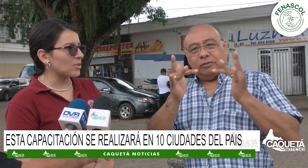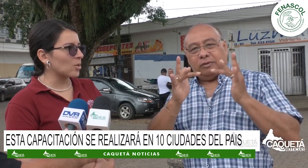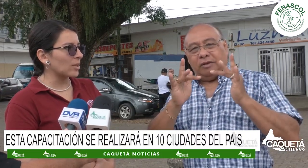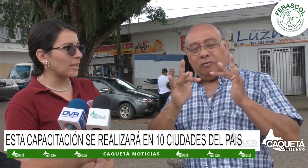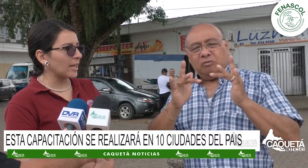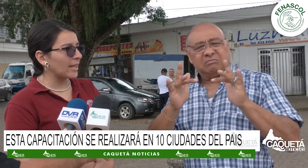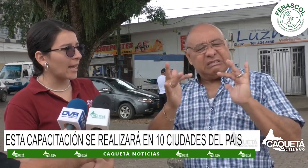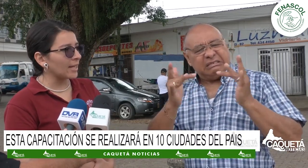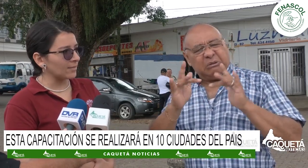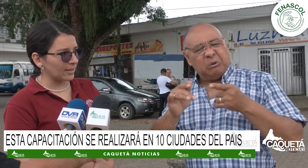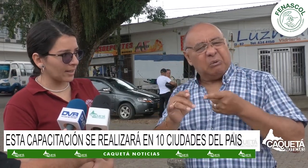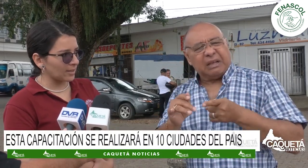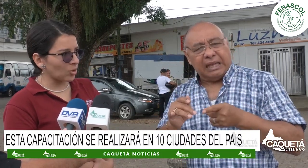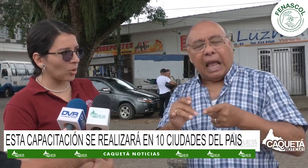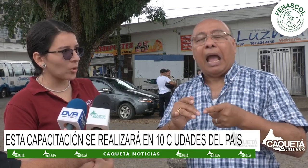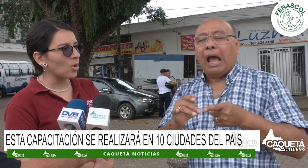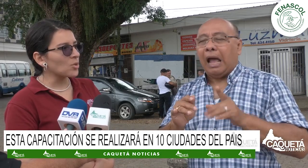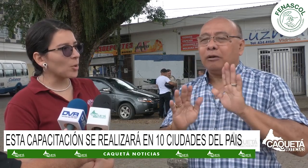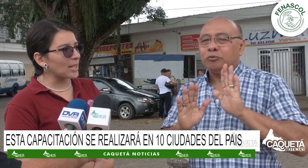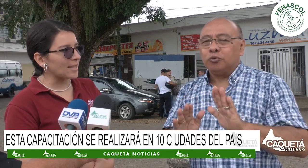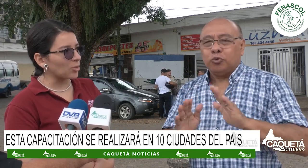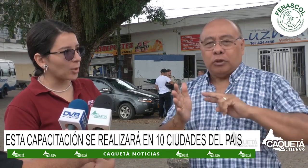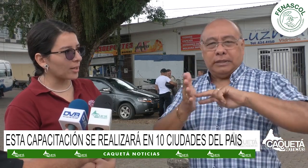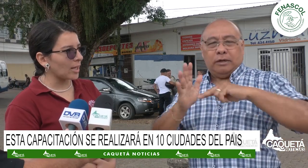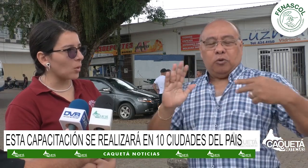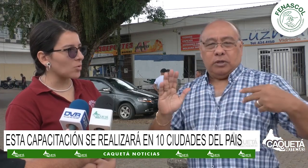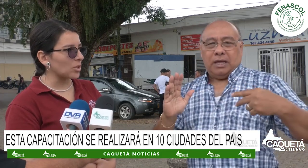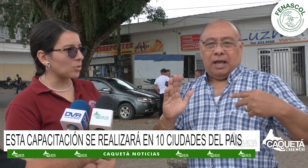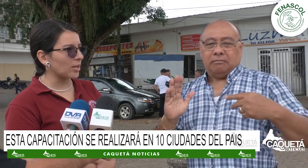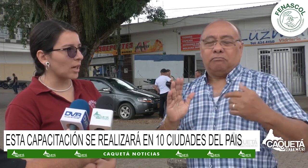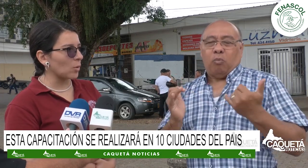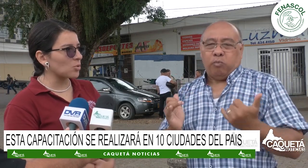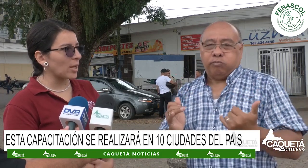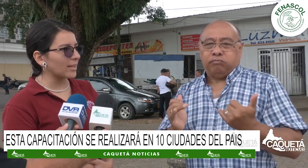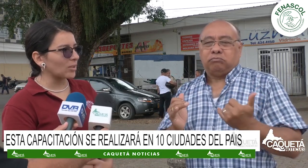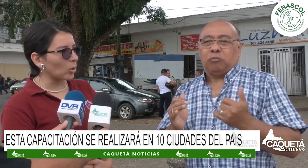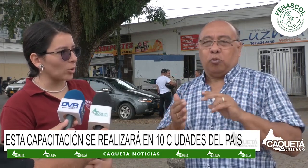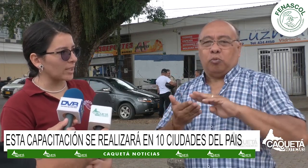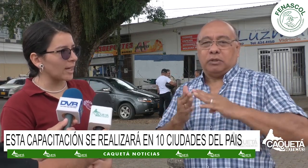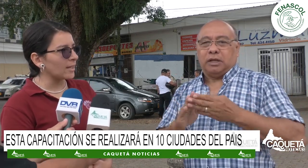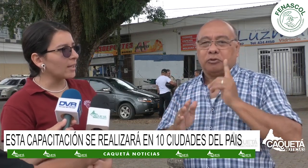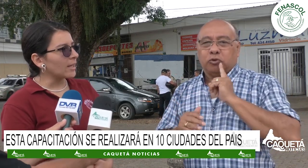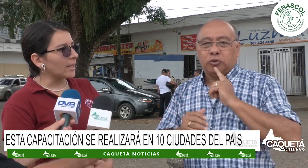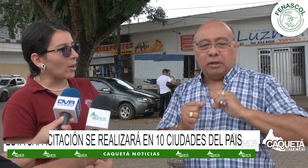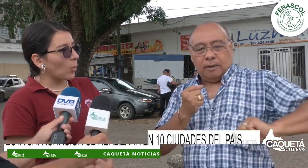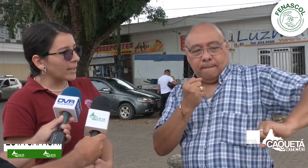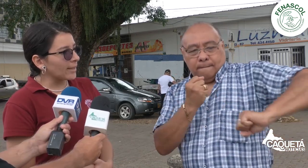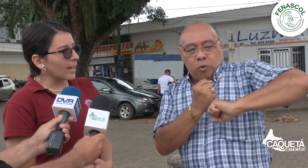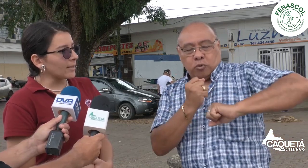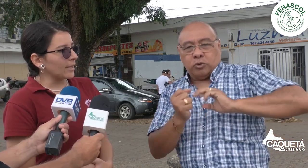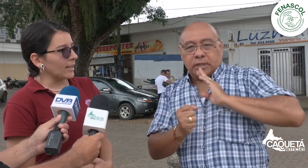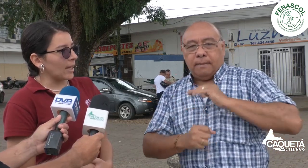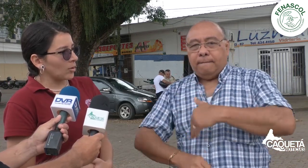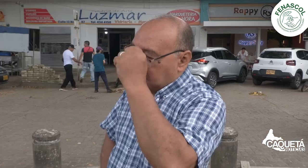sorda en general del territorio sobre el centro de relevo. El centro de relevo es una tecnología que cuenta con la